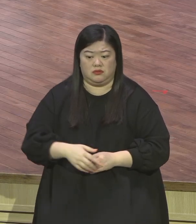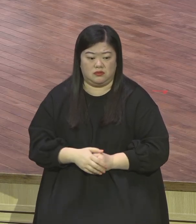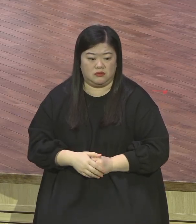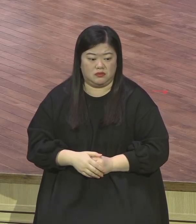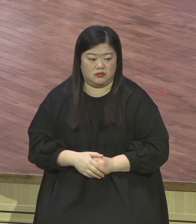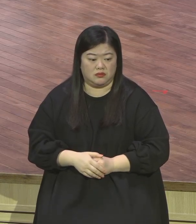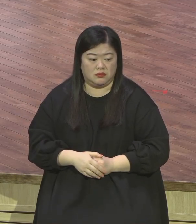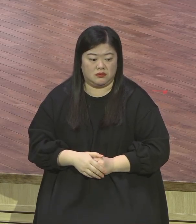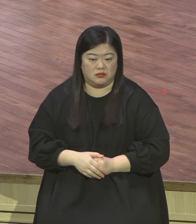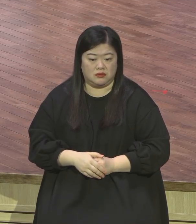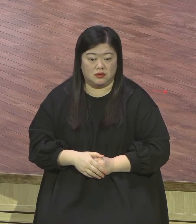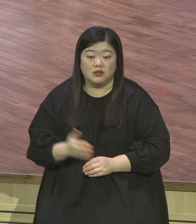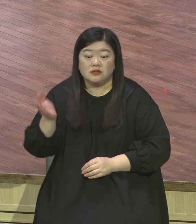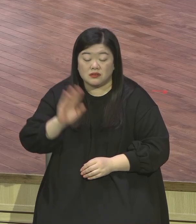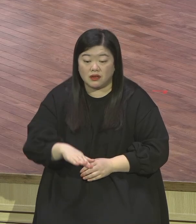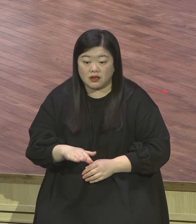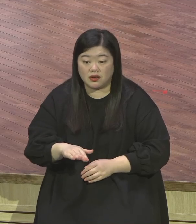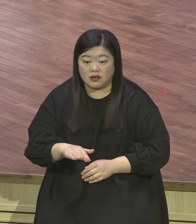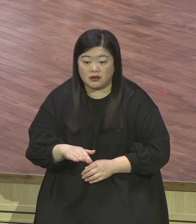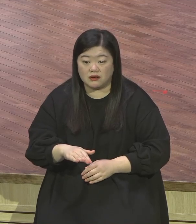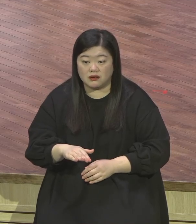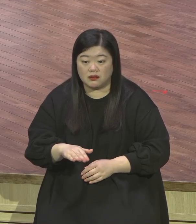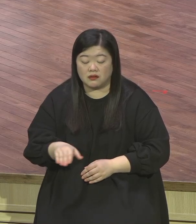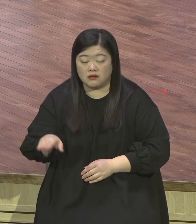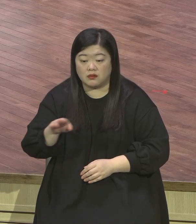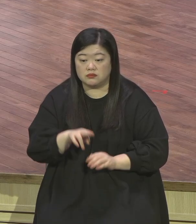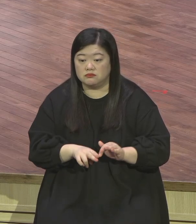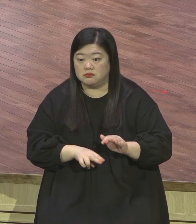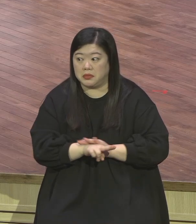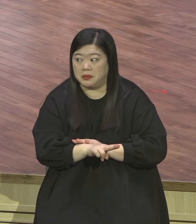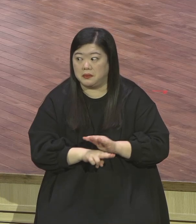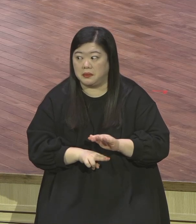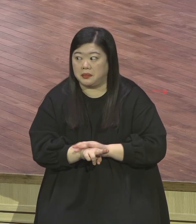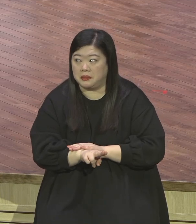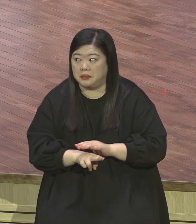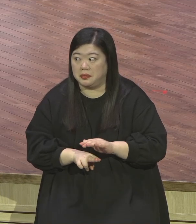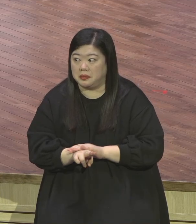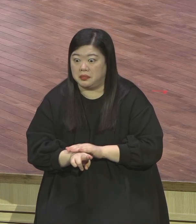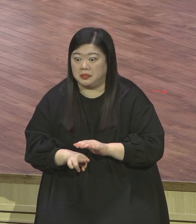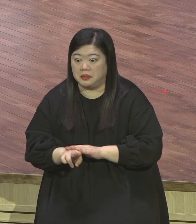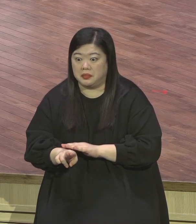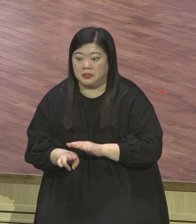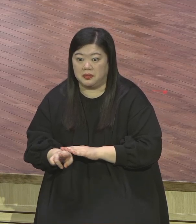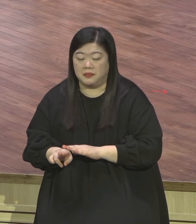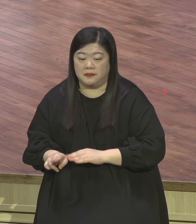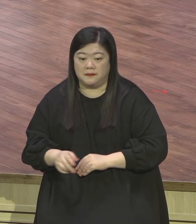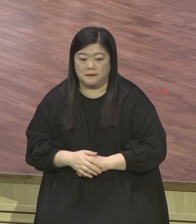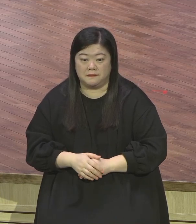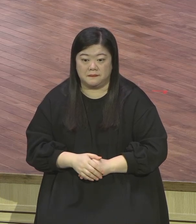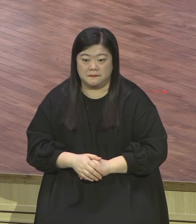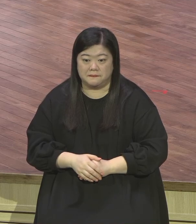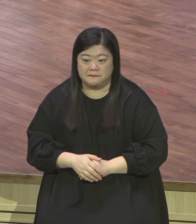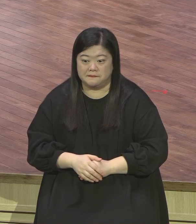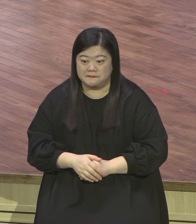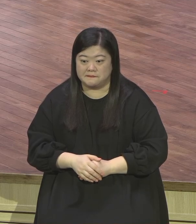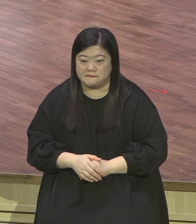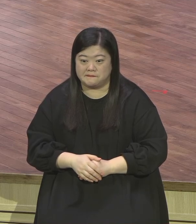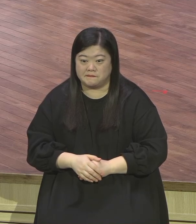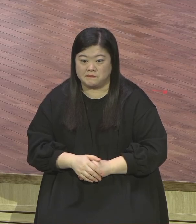아무 상관없어요 아시겠어요 부닷집에 있는 첫째 아들이 불평만 불평 첫째 아들이야